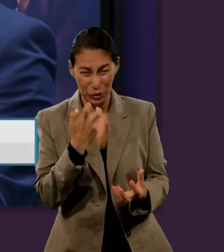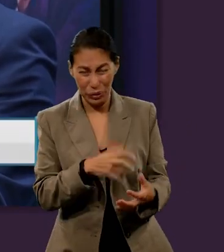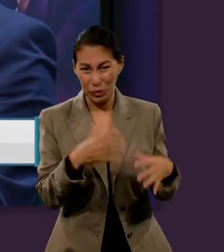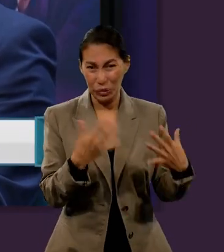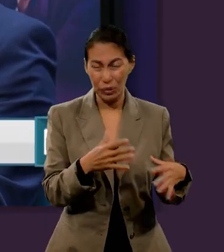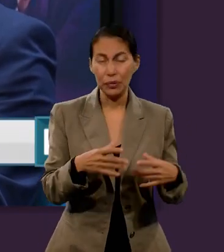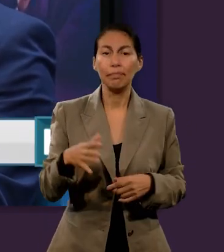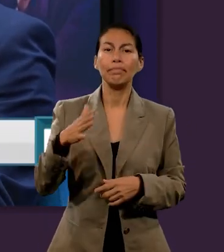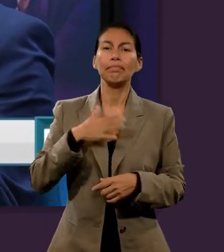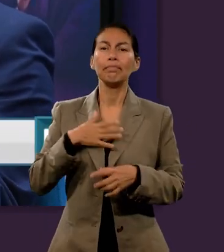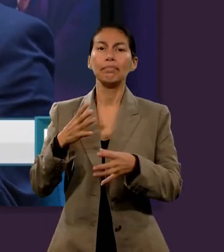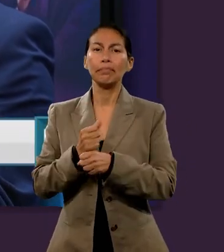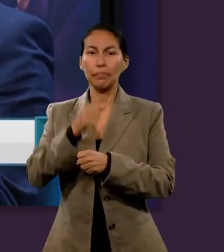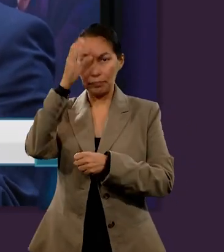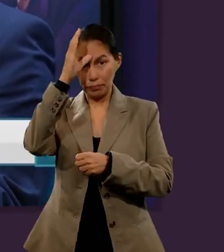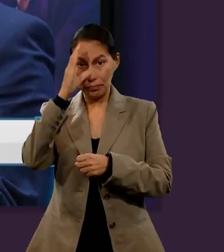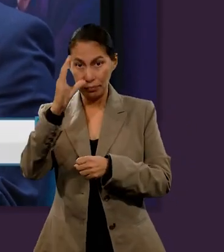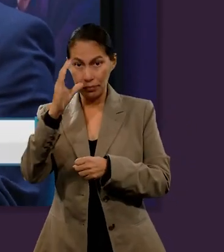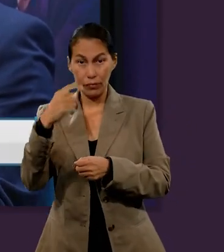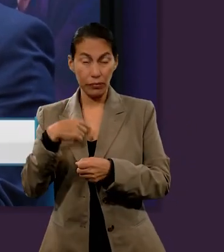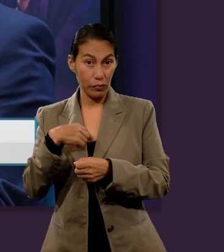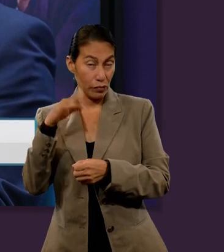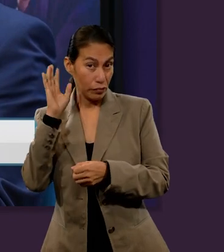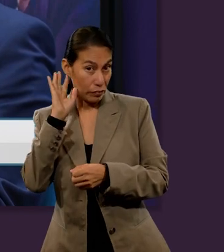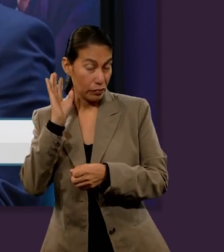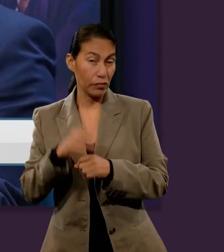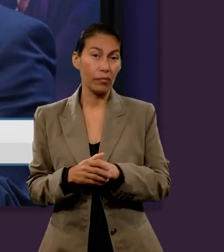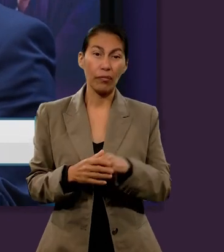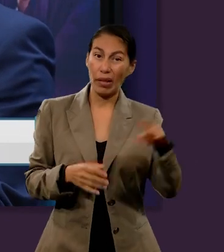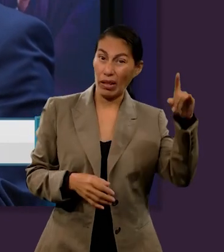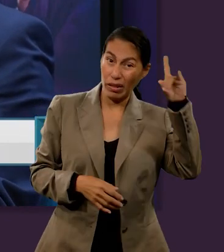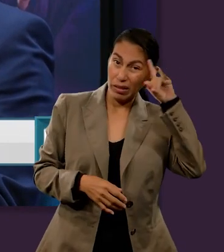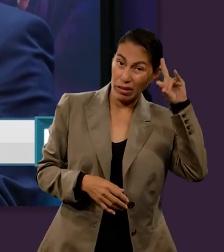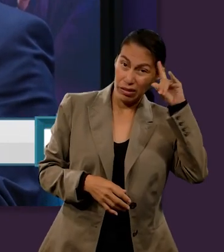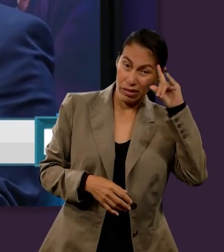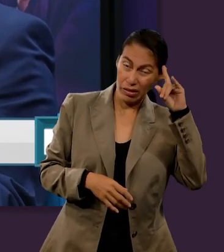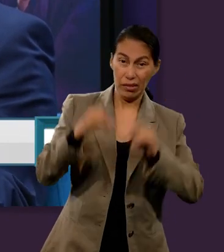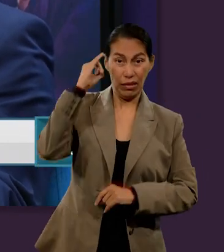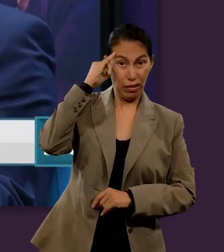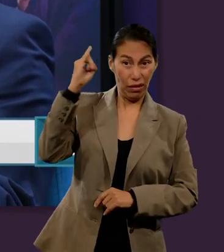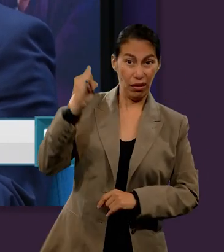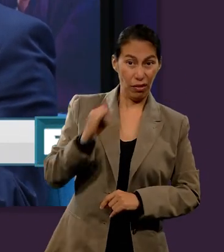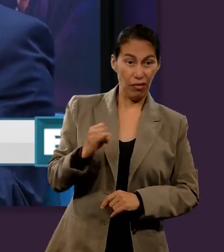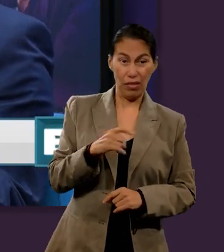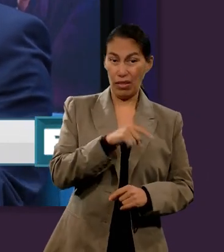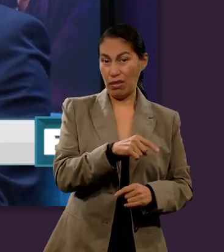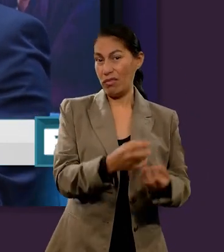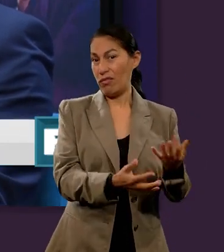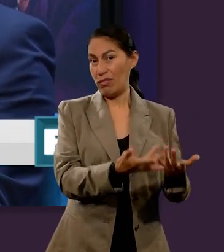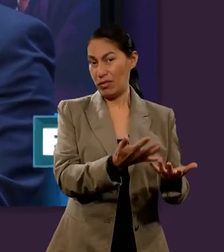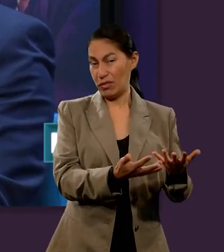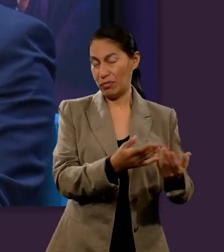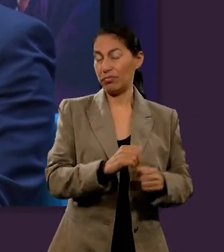Mojorea, y la idea que yo he escuchado es que Satanás es el encargado, el jefe del infierno.